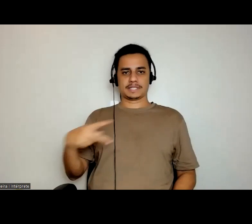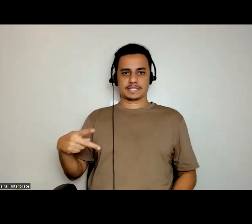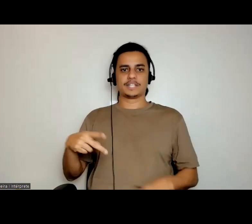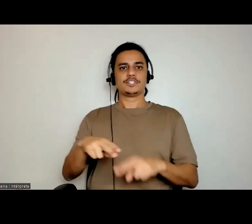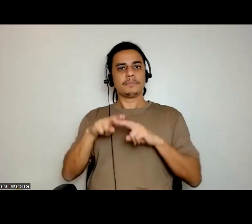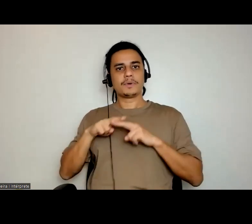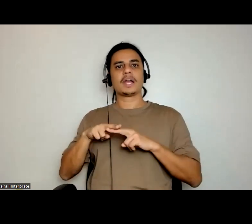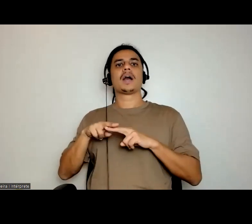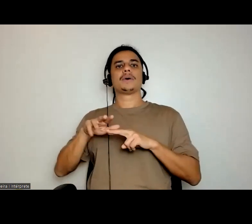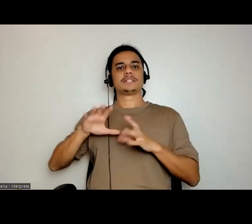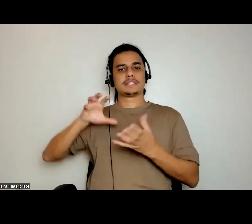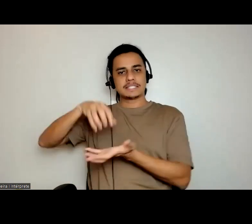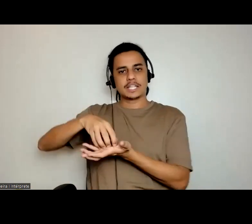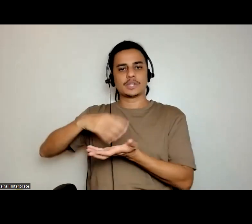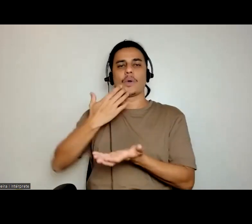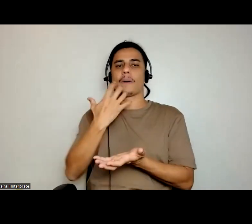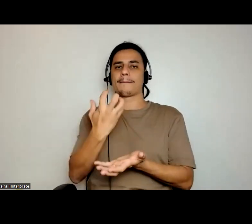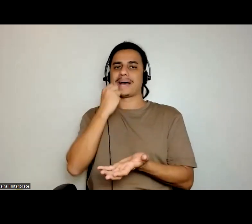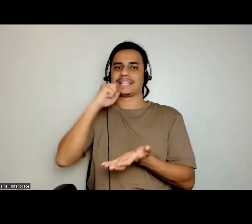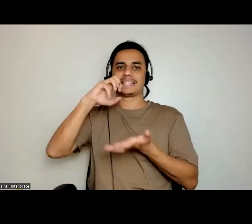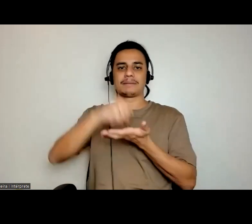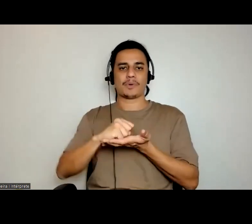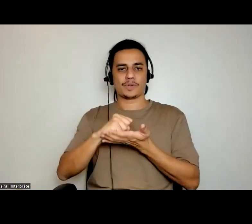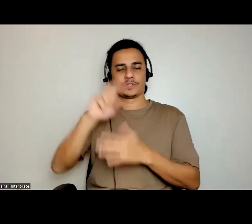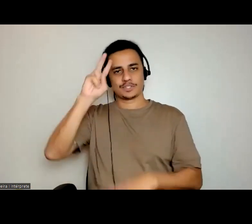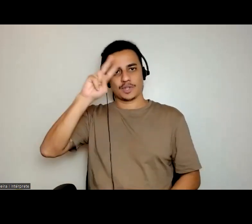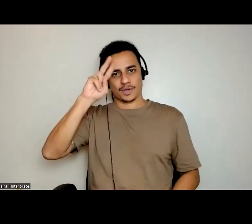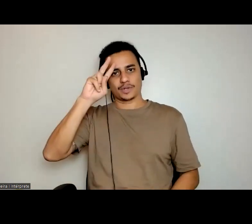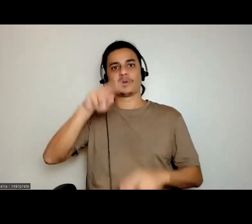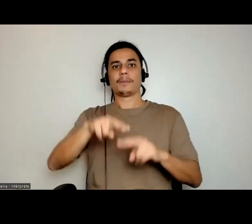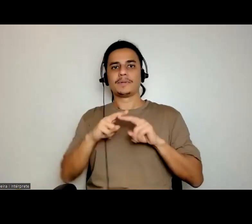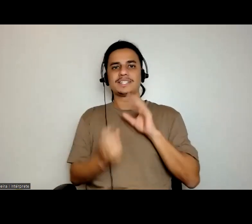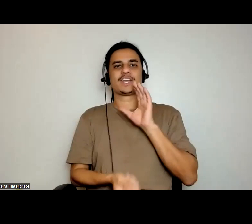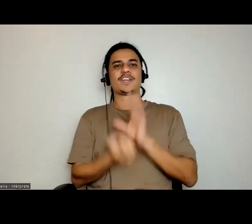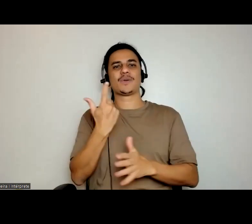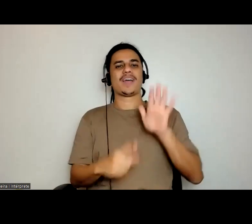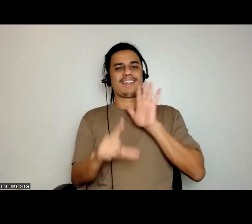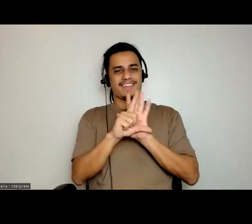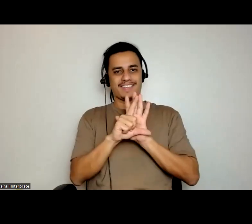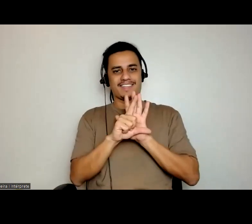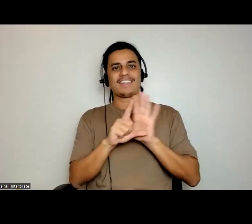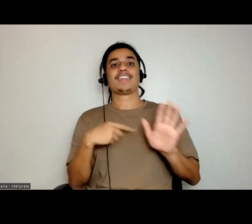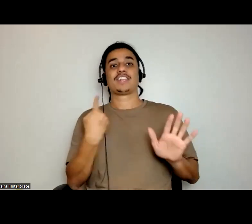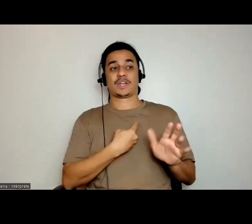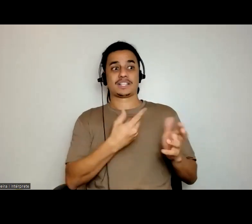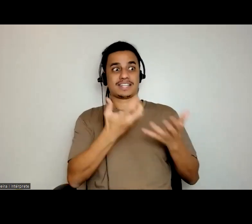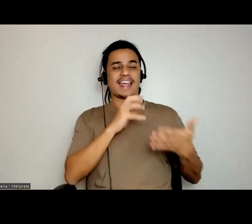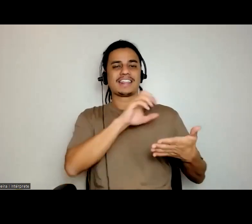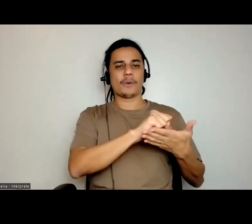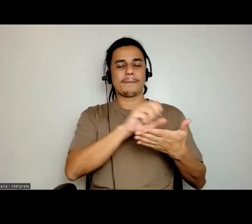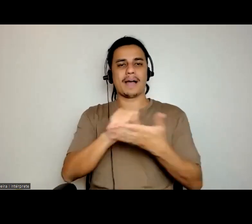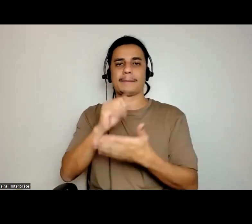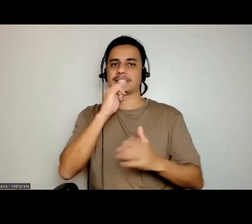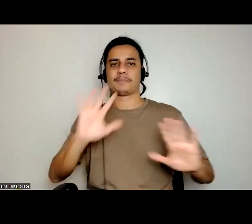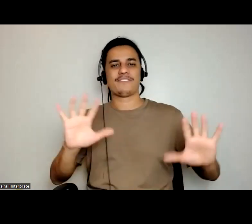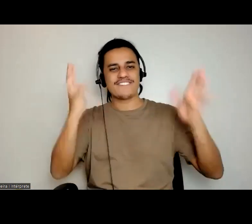setor de patrimônio histórico, conforme eu disse, a gente fez a lei de tombamento, e quando a gente começou a querer tombar, por exemplo, festa,